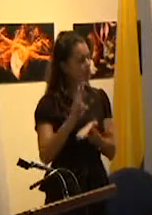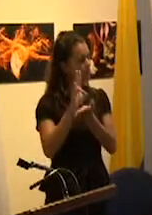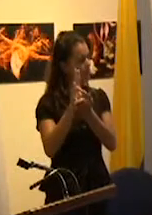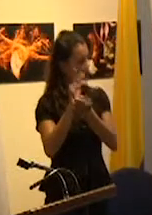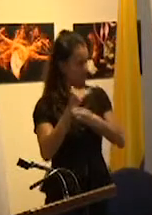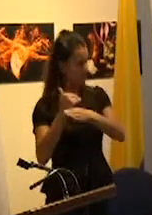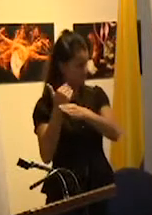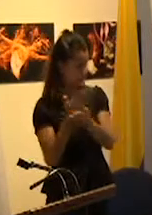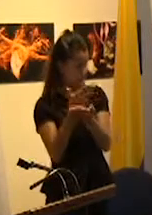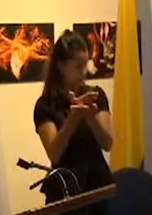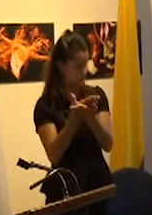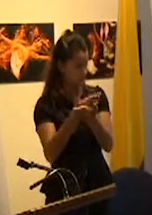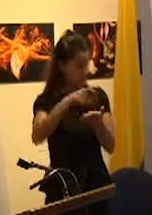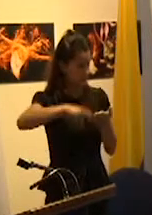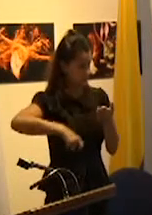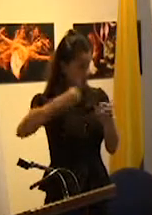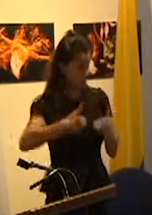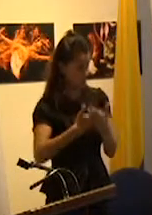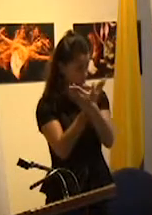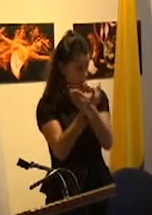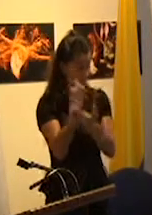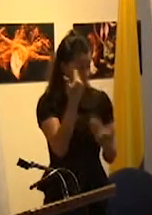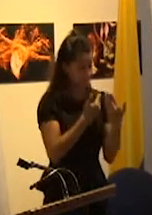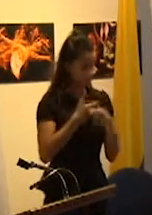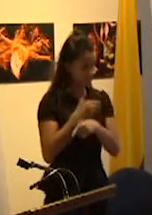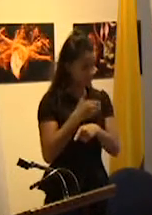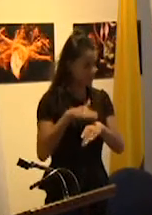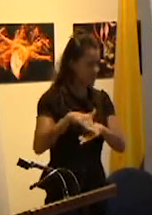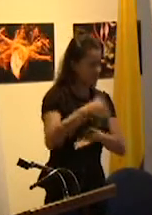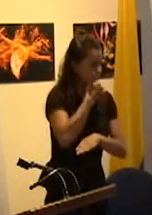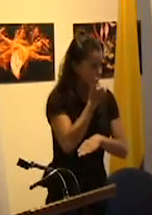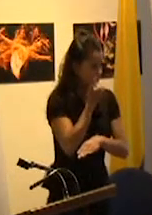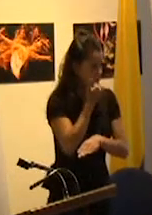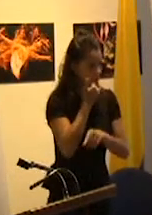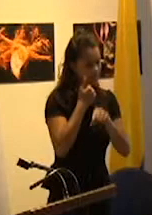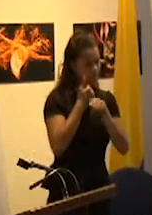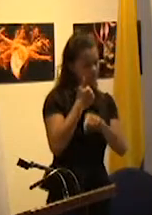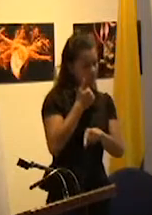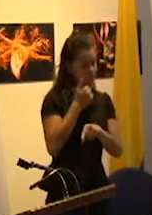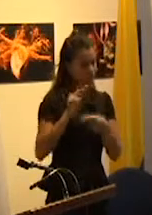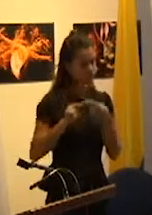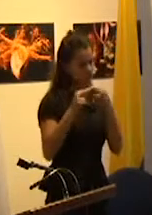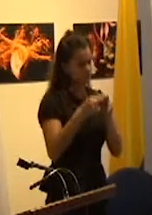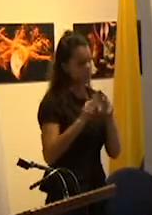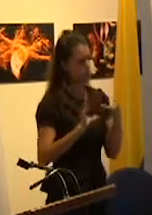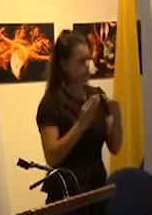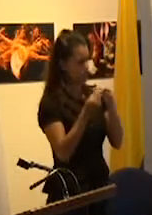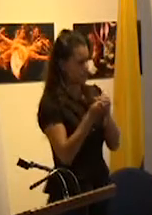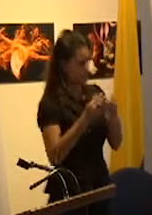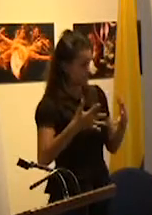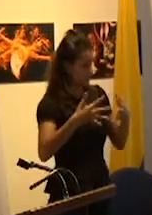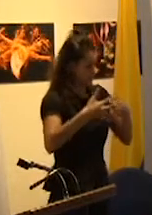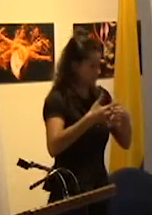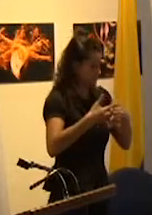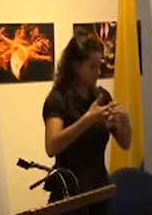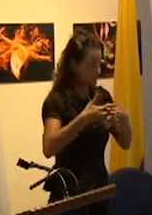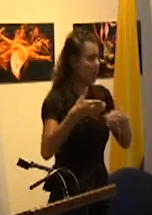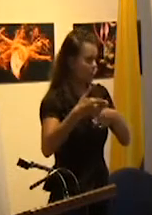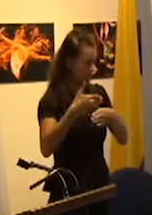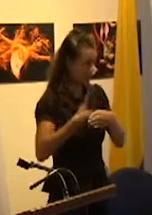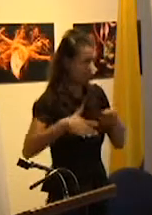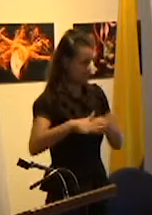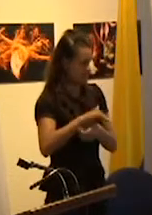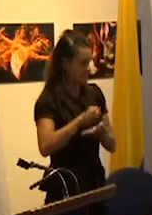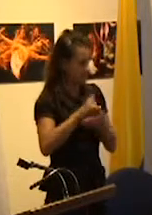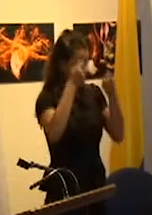promovido por la escuela republicana y sus implicancias en materia de inclusión e integración durante el estado benefactor